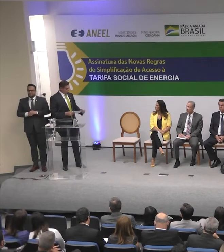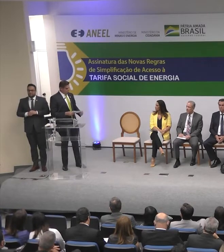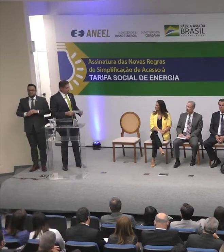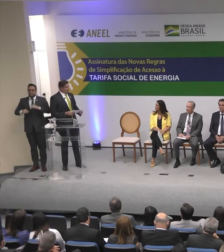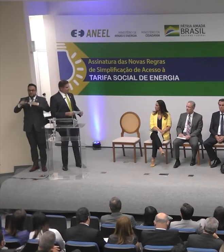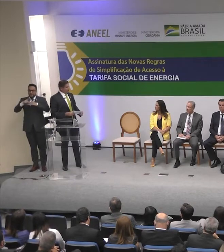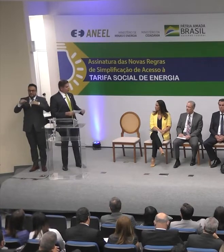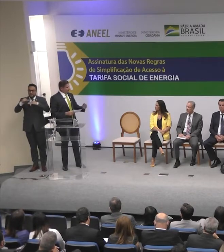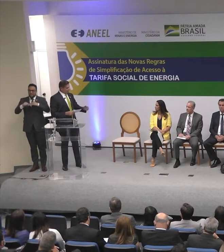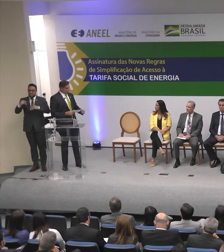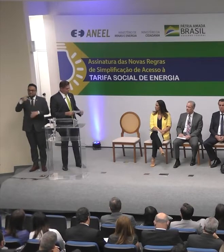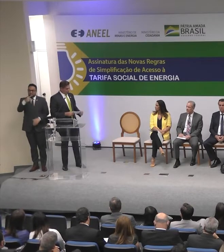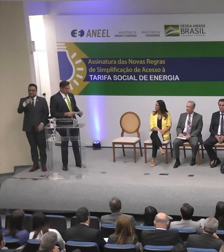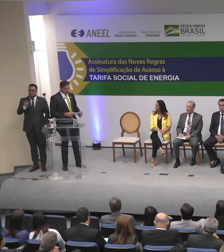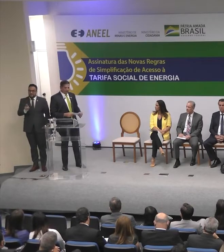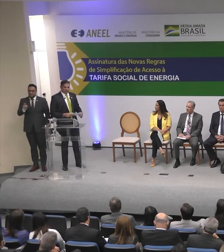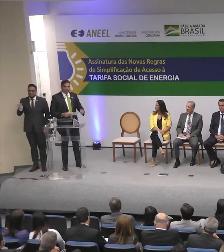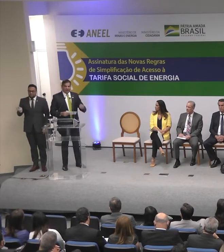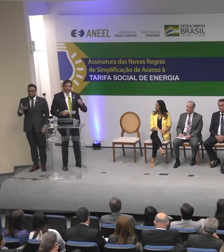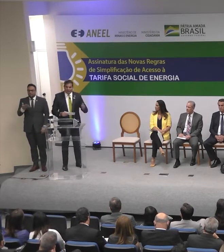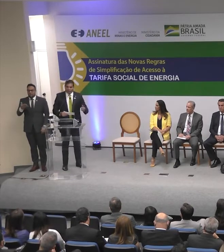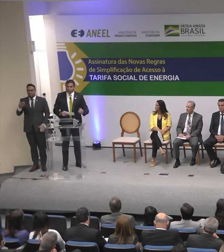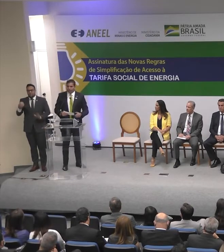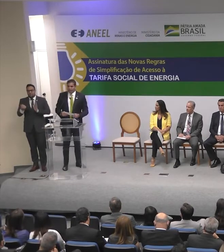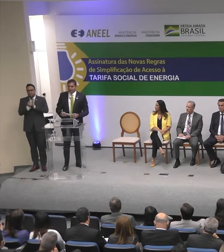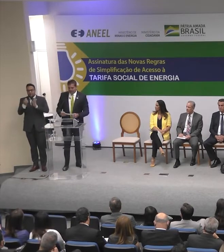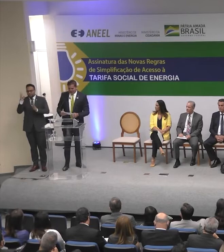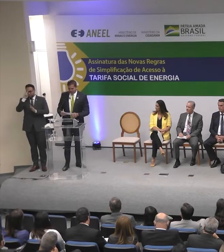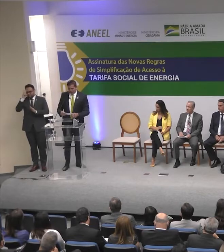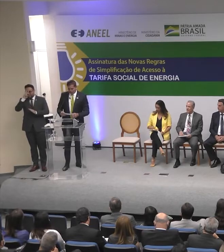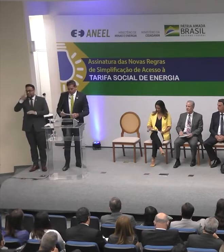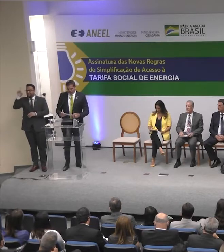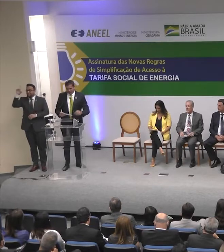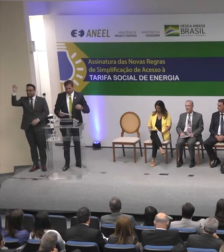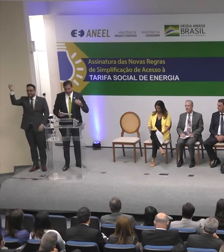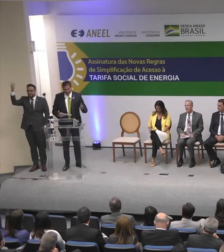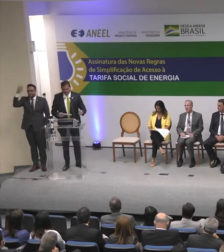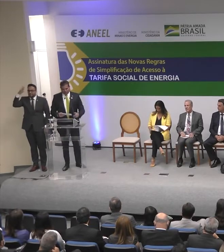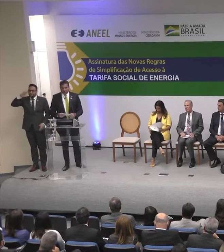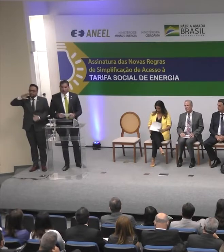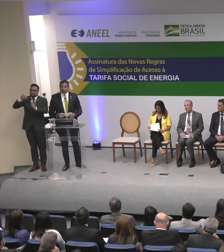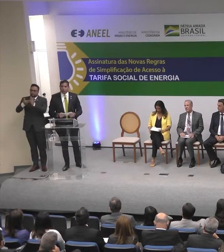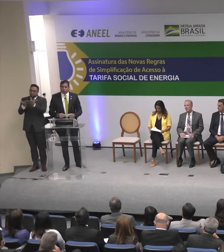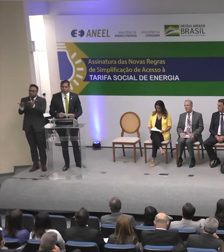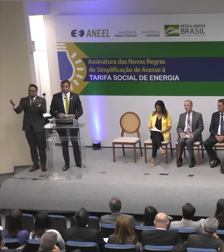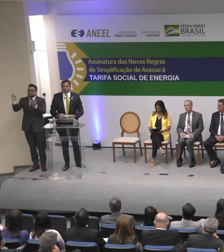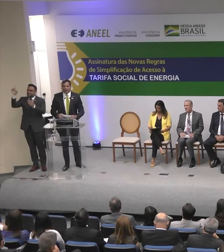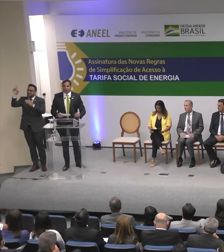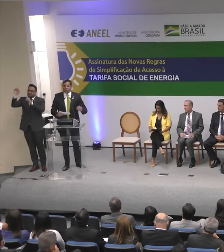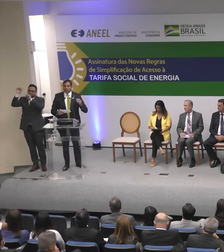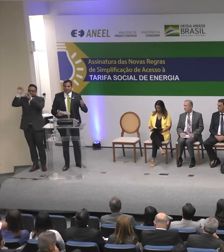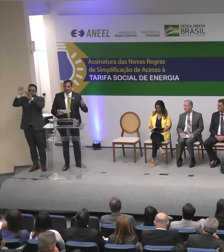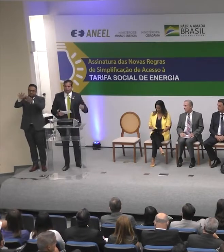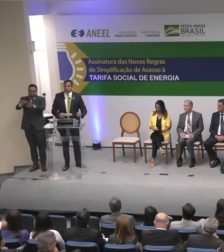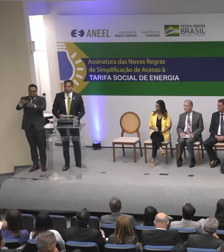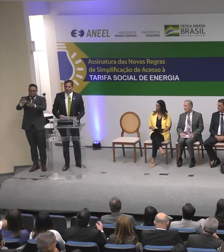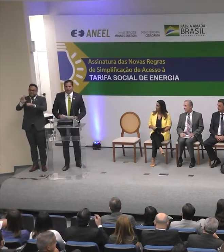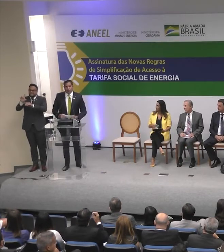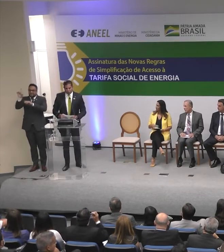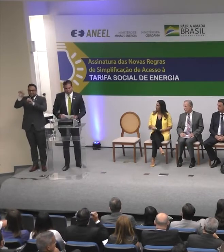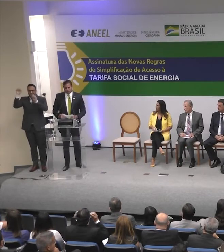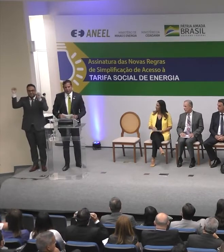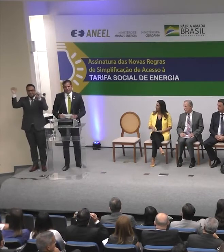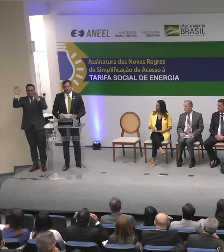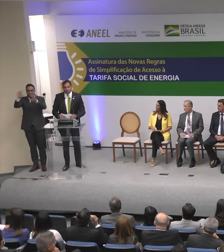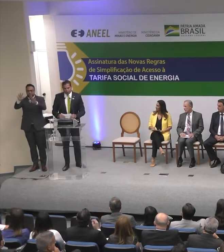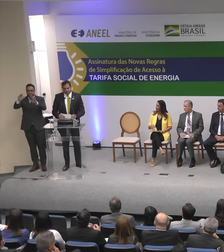Um novo capítulo Na história Do Brasil Que Deus ilumine A todos nós Que Deus ilumine Os nossos passos Que Deus ilumine